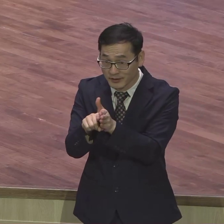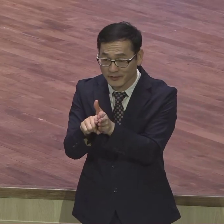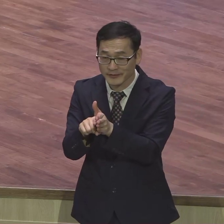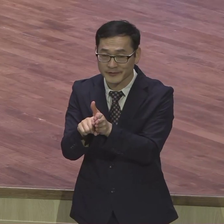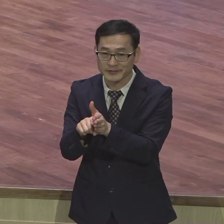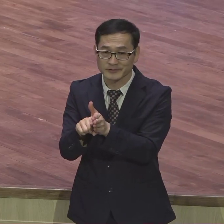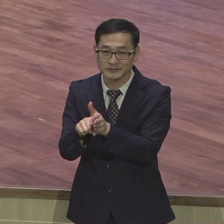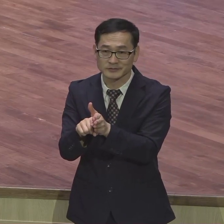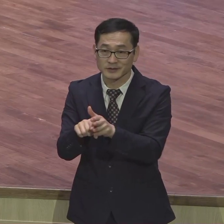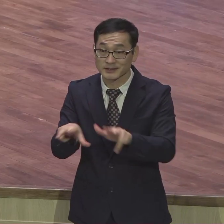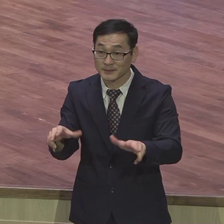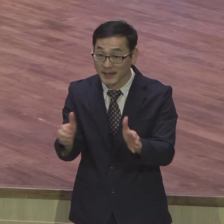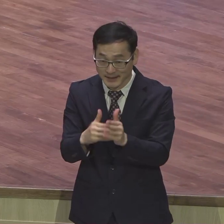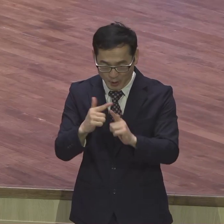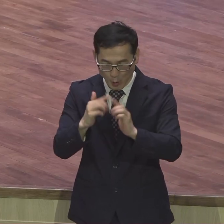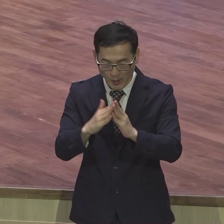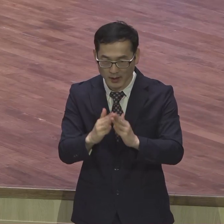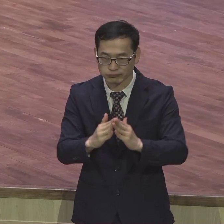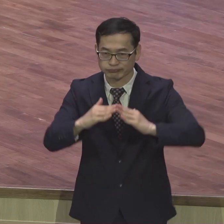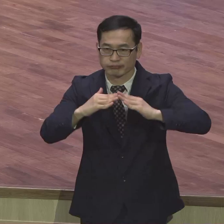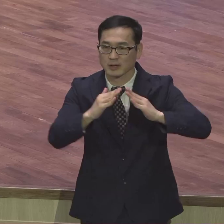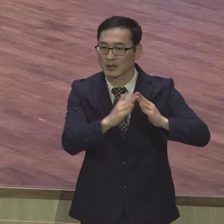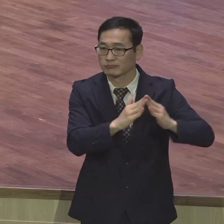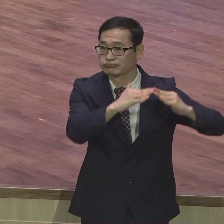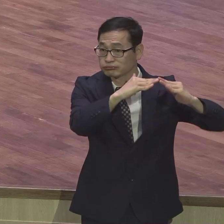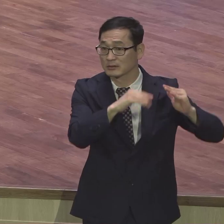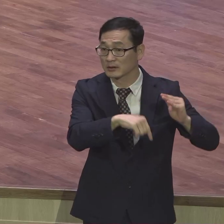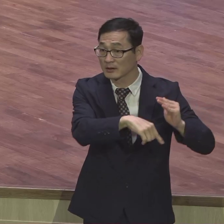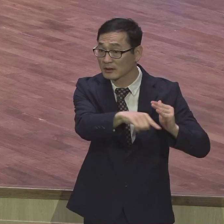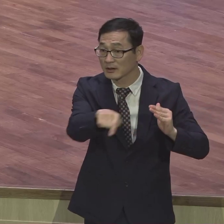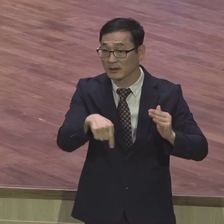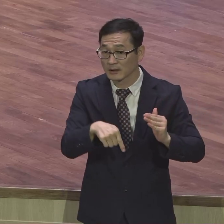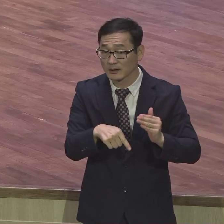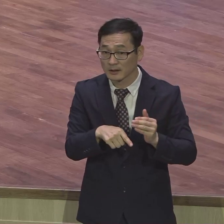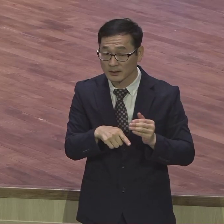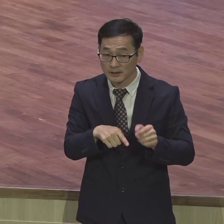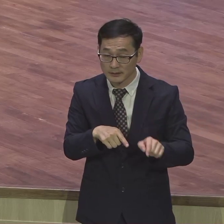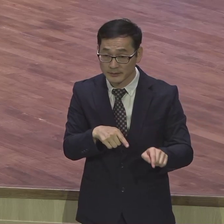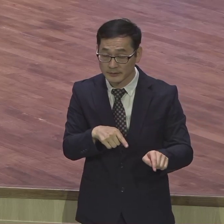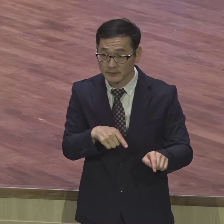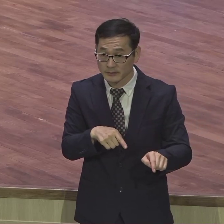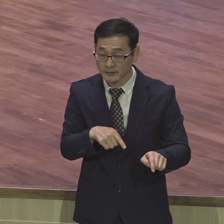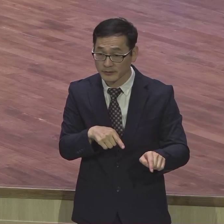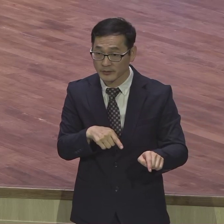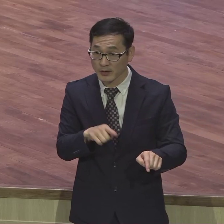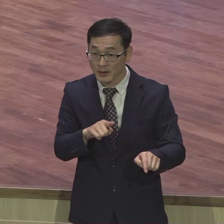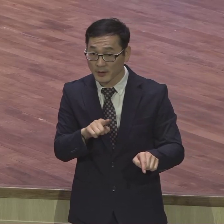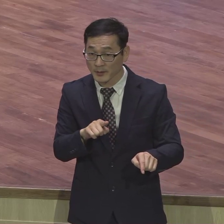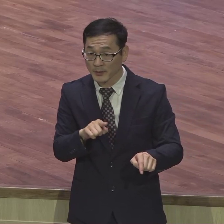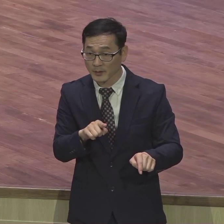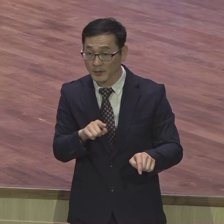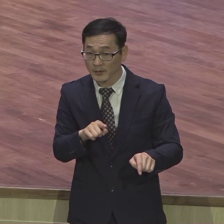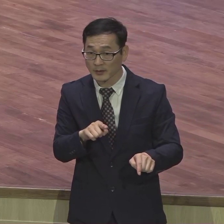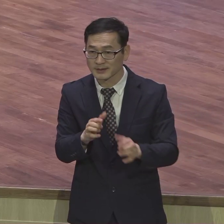교회를 확장하면서 헌당을 향해서 가고 있는 이 일에 다들 도망가지 아니하고